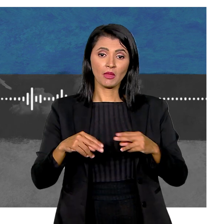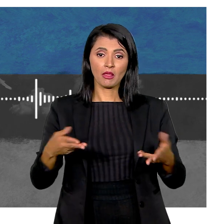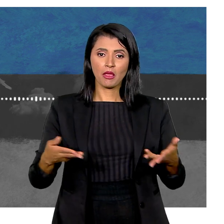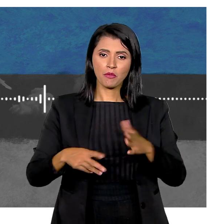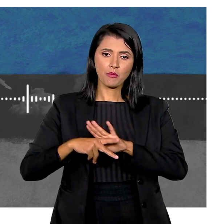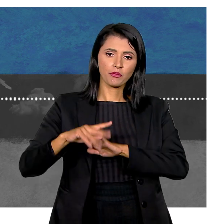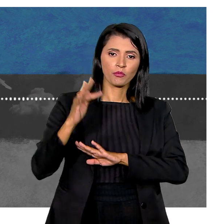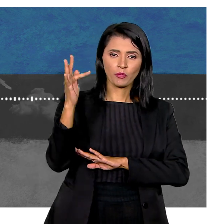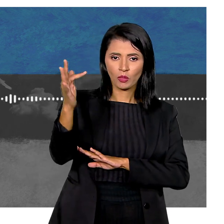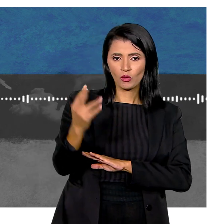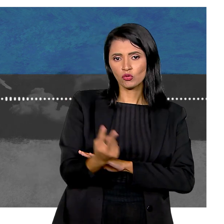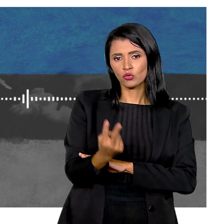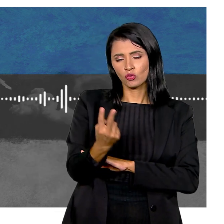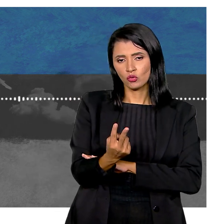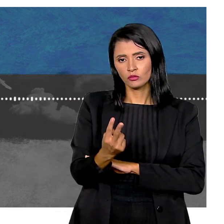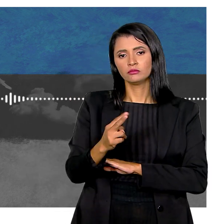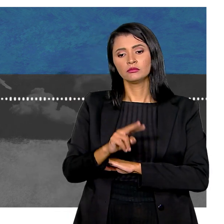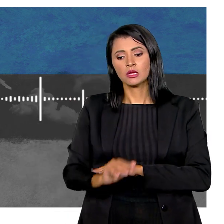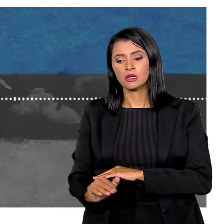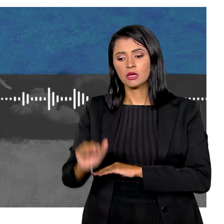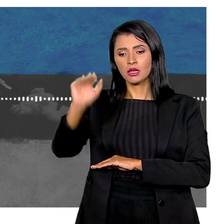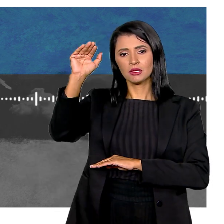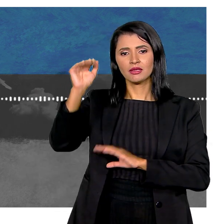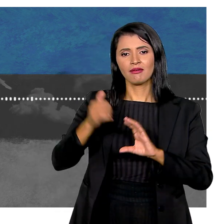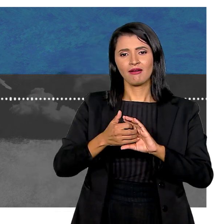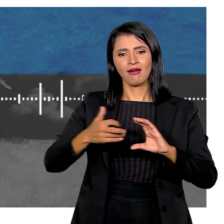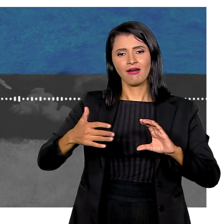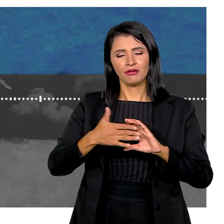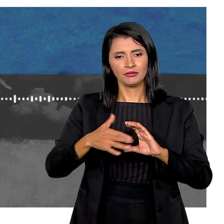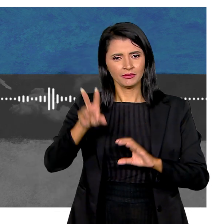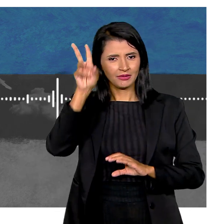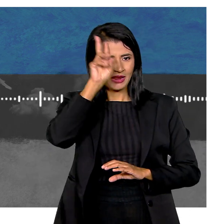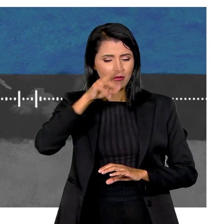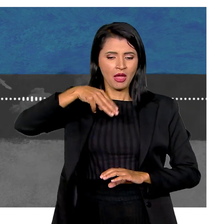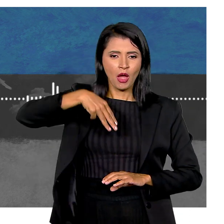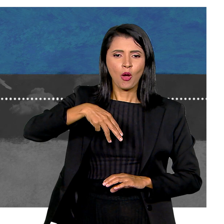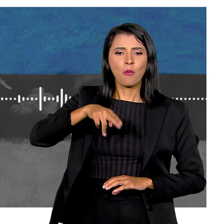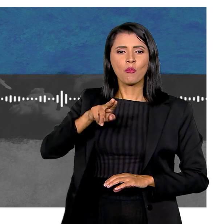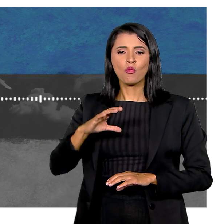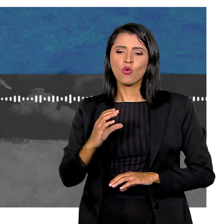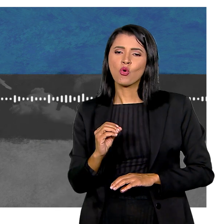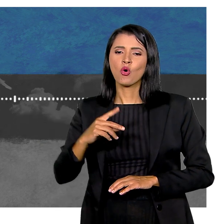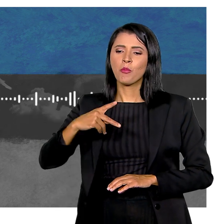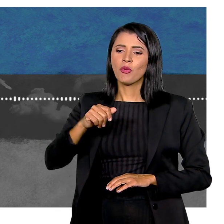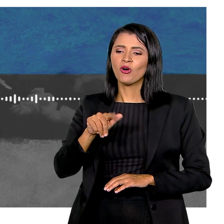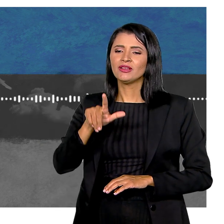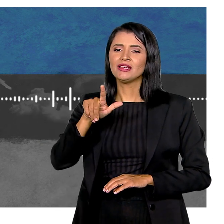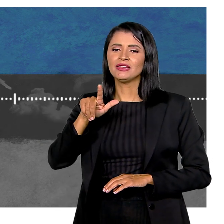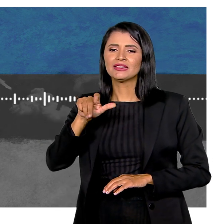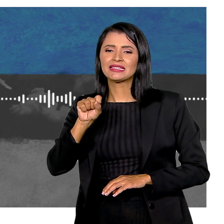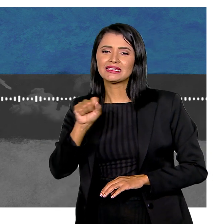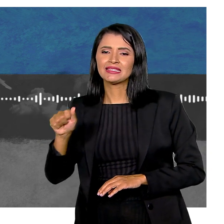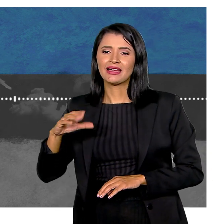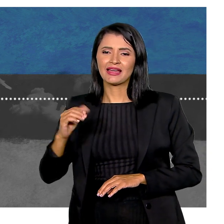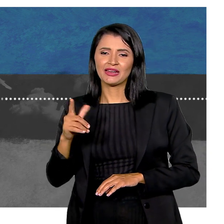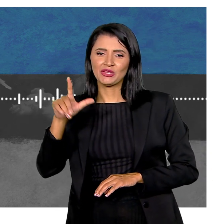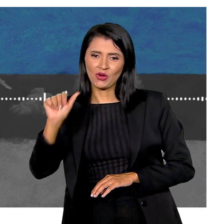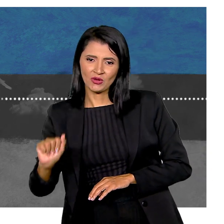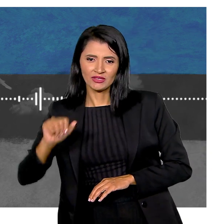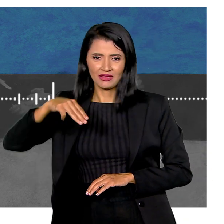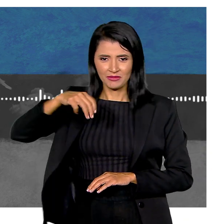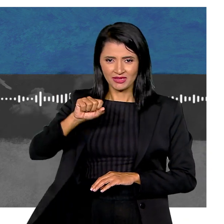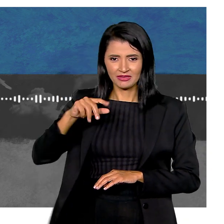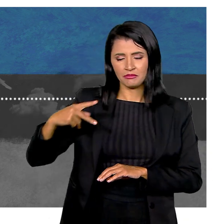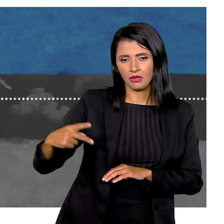Presente do futuro Parte 2 Crescer raro Gente, lembra da mucopolissacaridose Que falamos ali atrás?